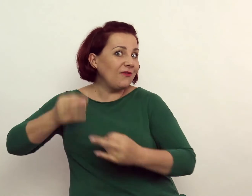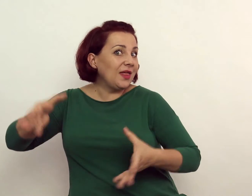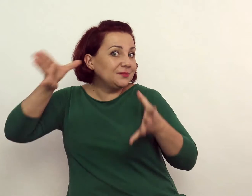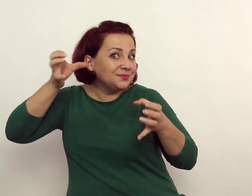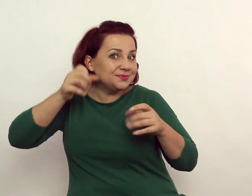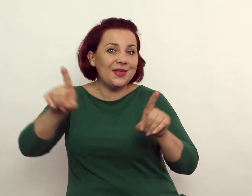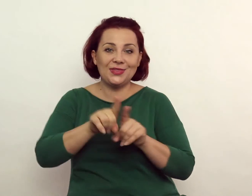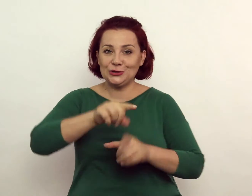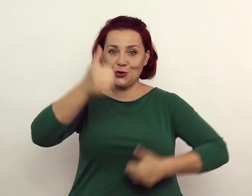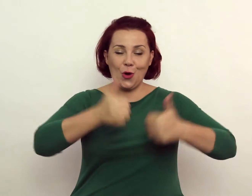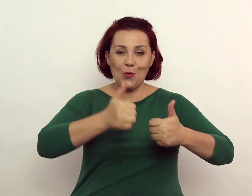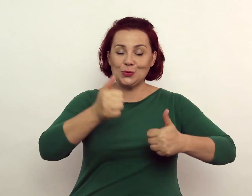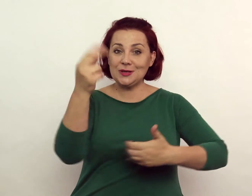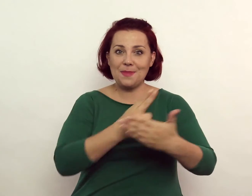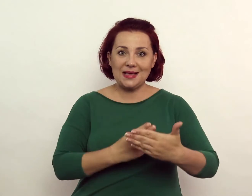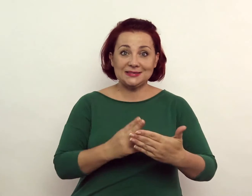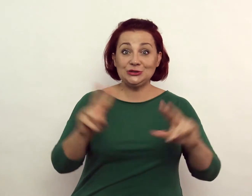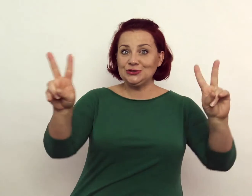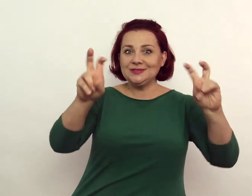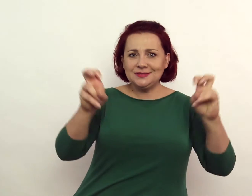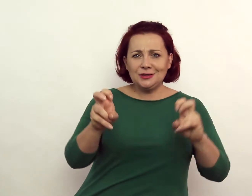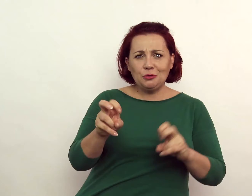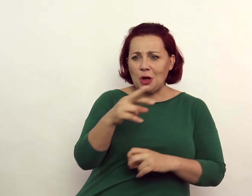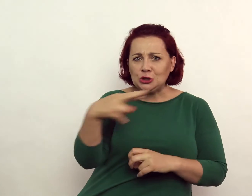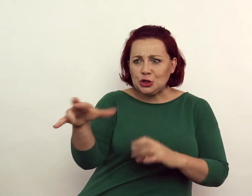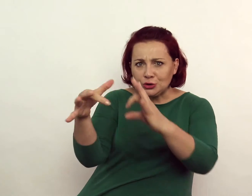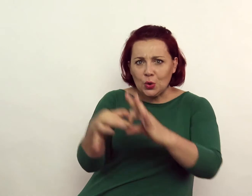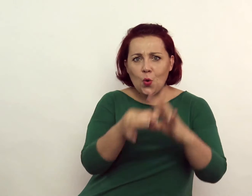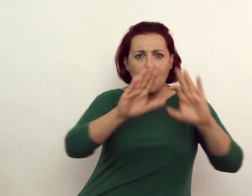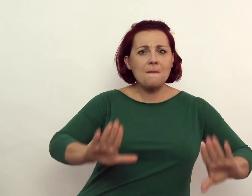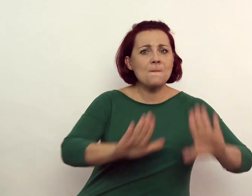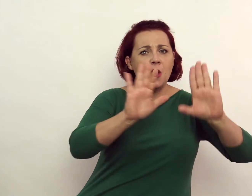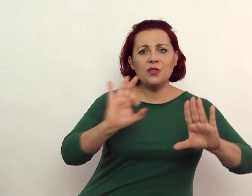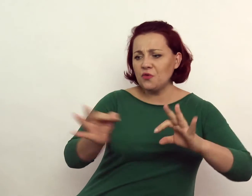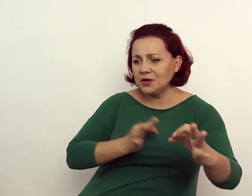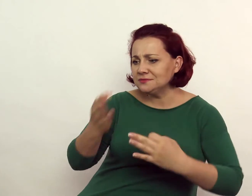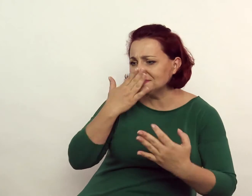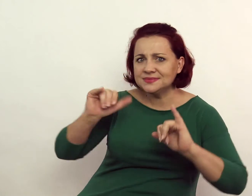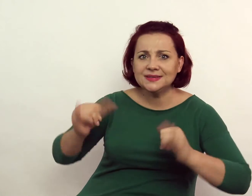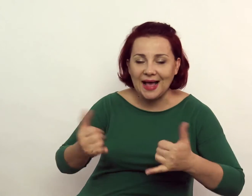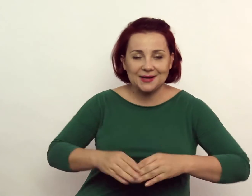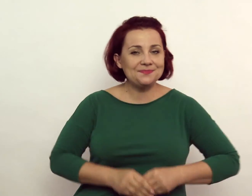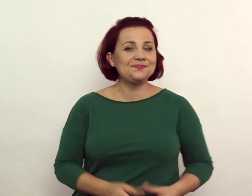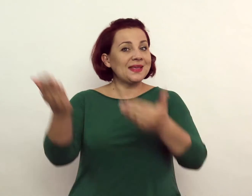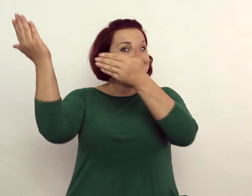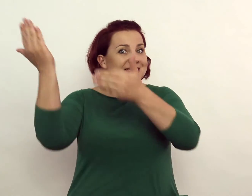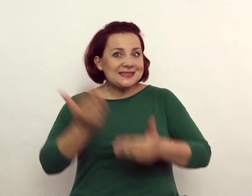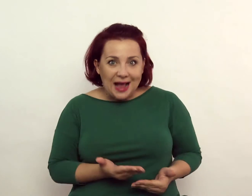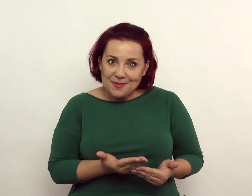oraz konkurs plastyczny pod tytułem Jaką historię skrywa eksponat? Zapraszamy do wzięcia